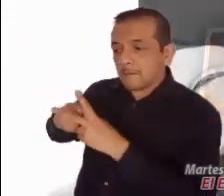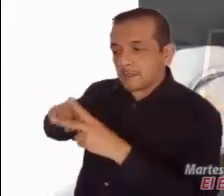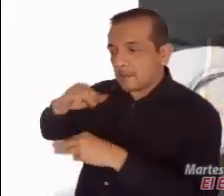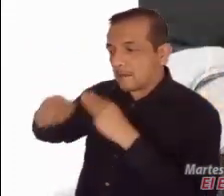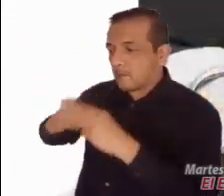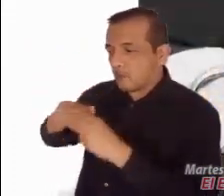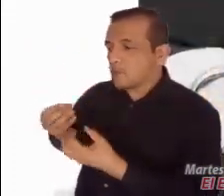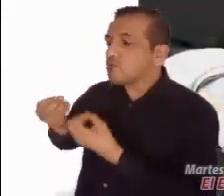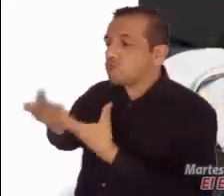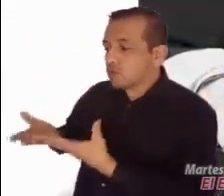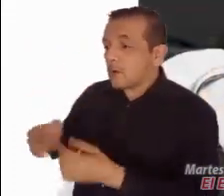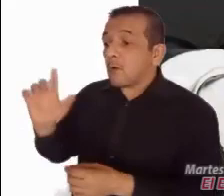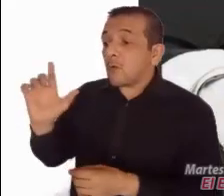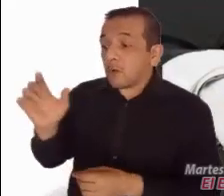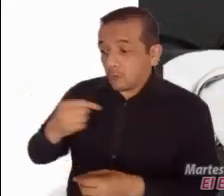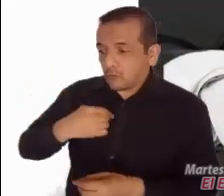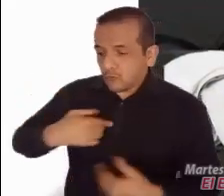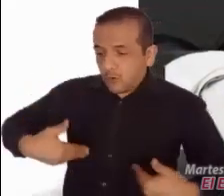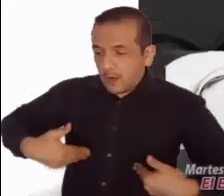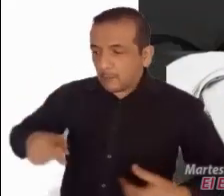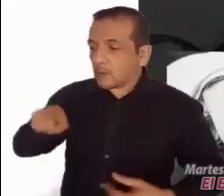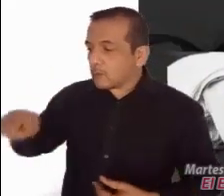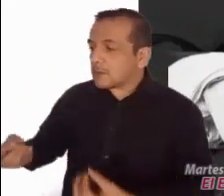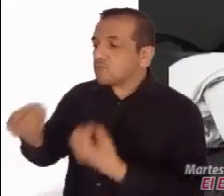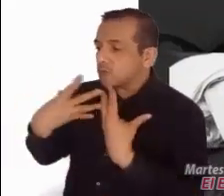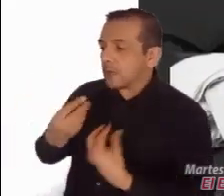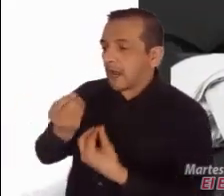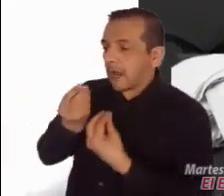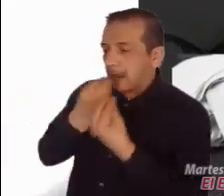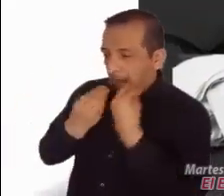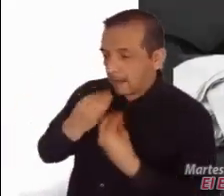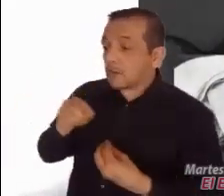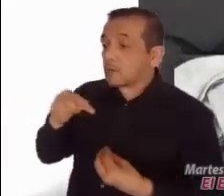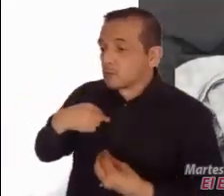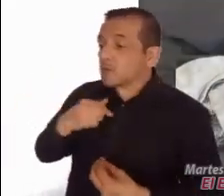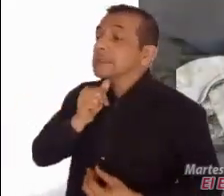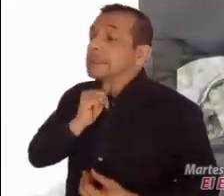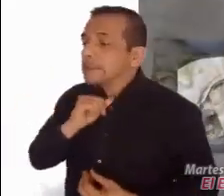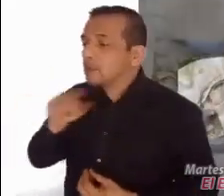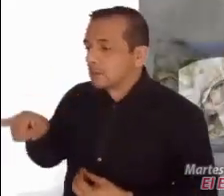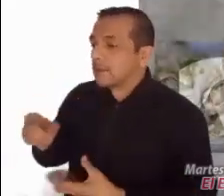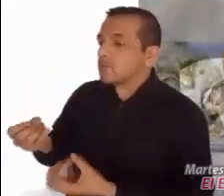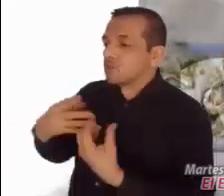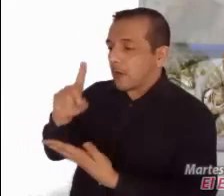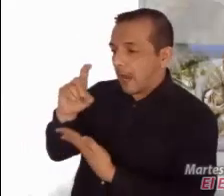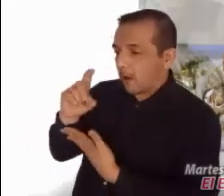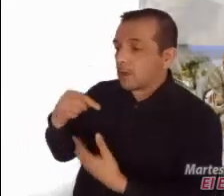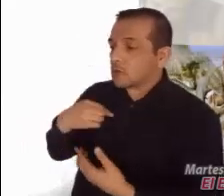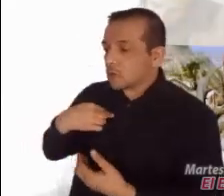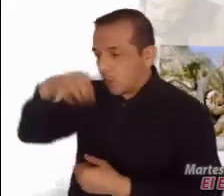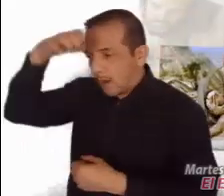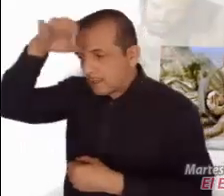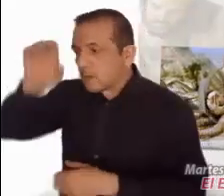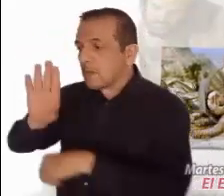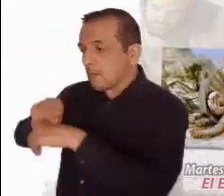creación del mundo. Porque estuve hambriento y me dieron de comer, sediento y me dieron de beber, era